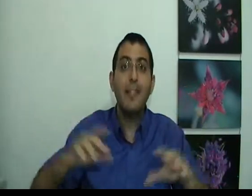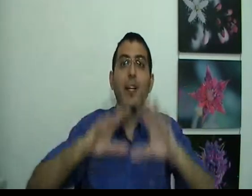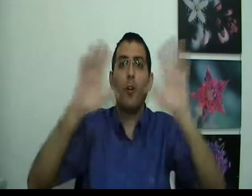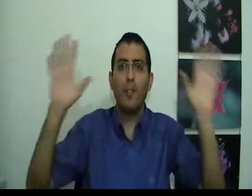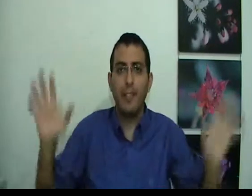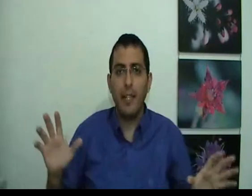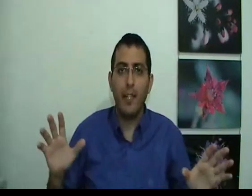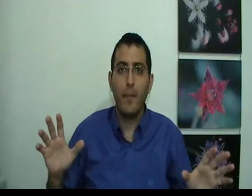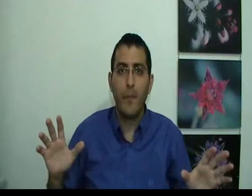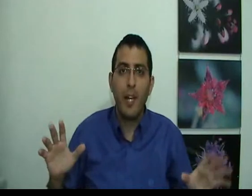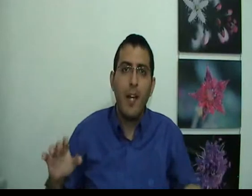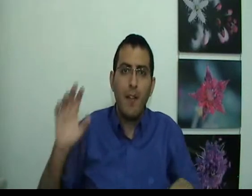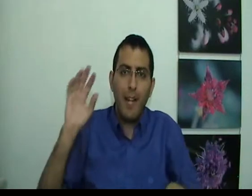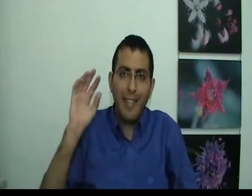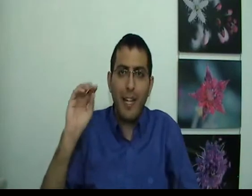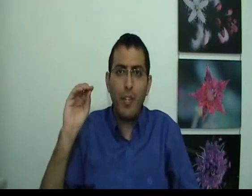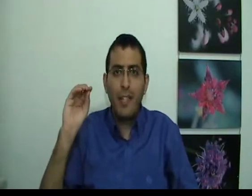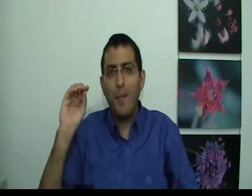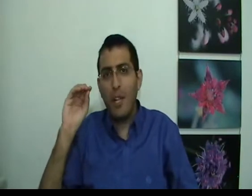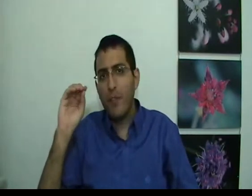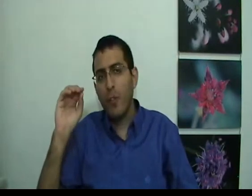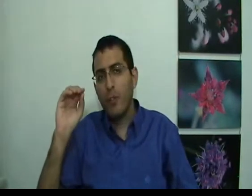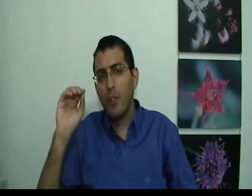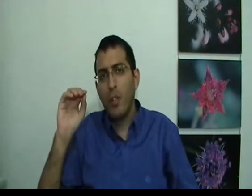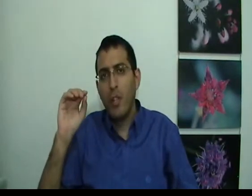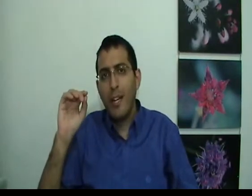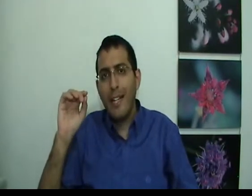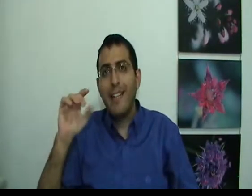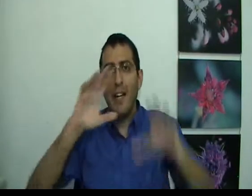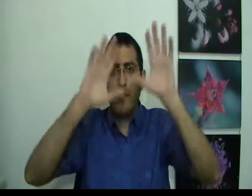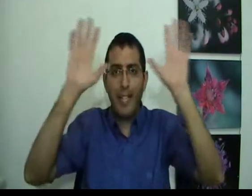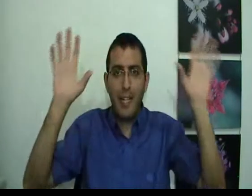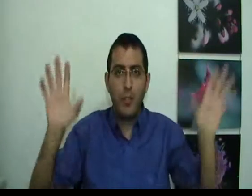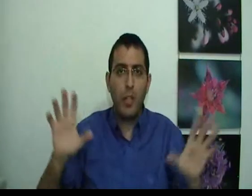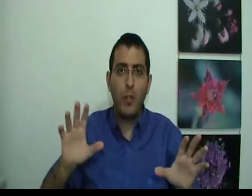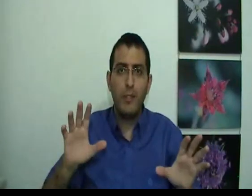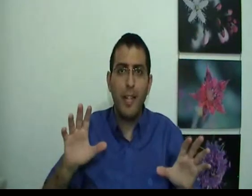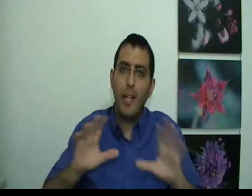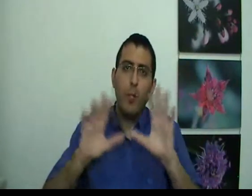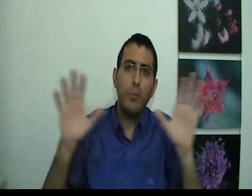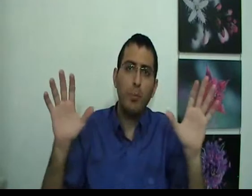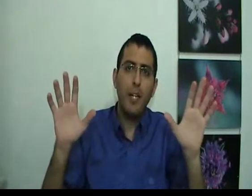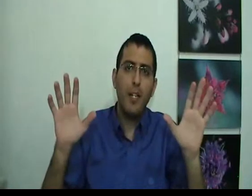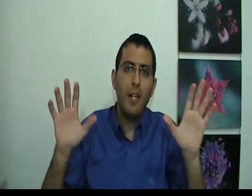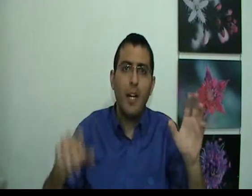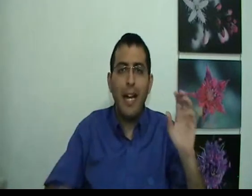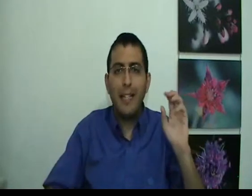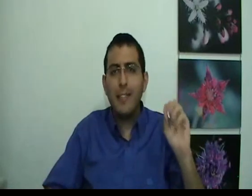הקול זה אני והדרך של האדם לחוות את ההבנה של הקול זה אני מאוד פשוטה על ידי זה